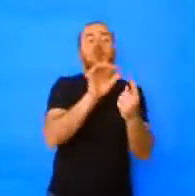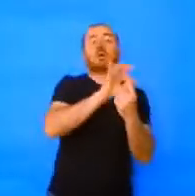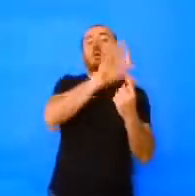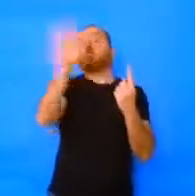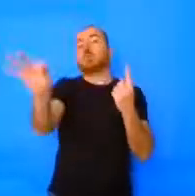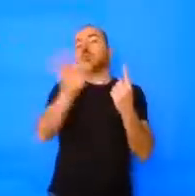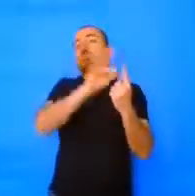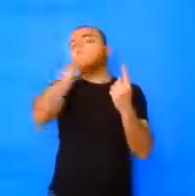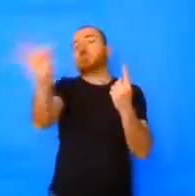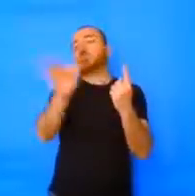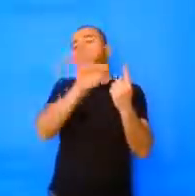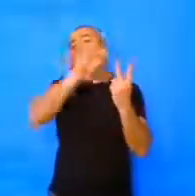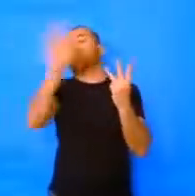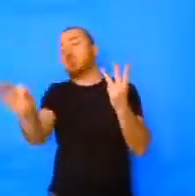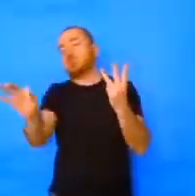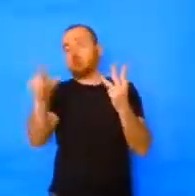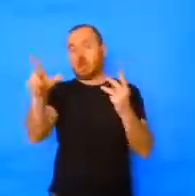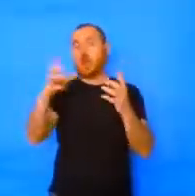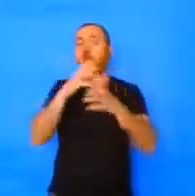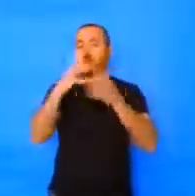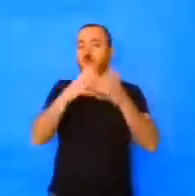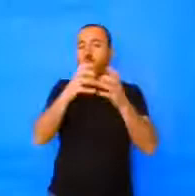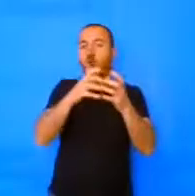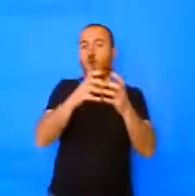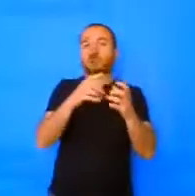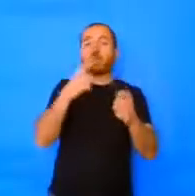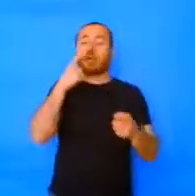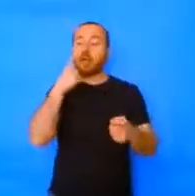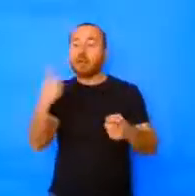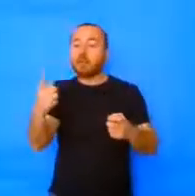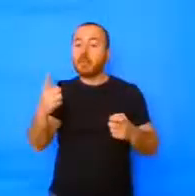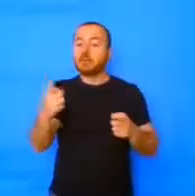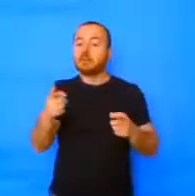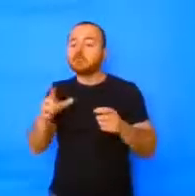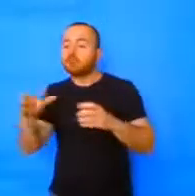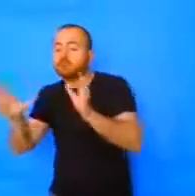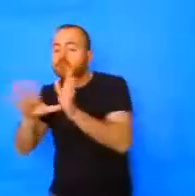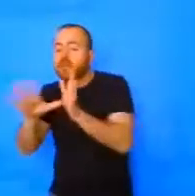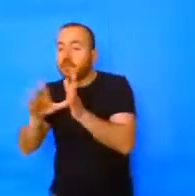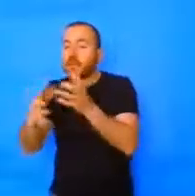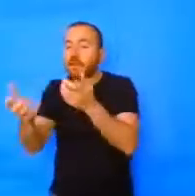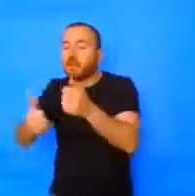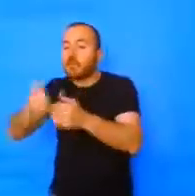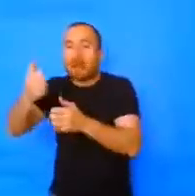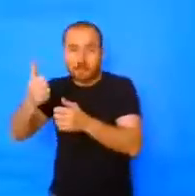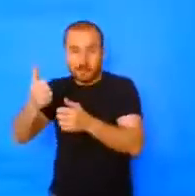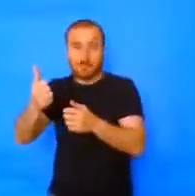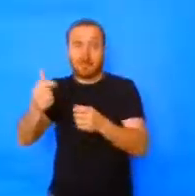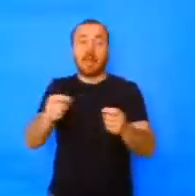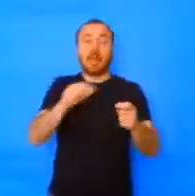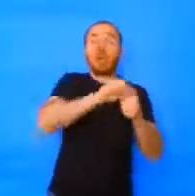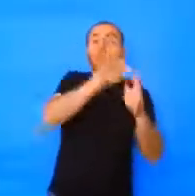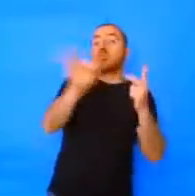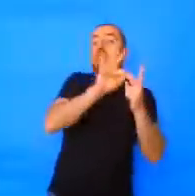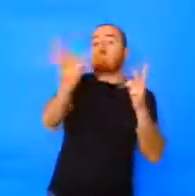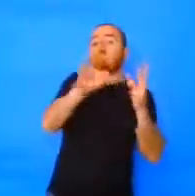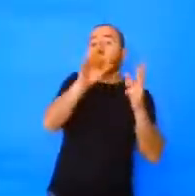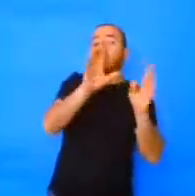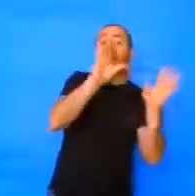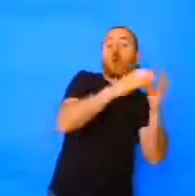para lanzar las bolas, con el tiempo que debe tardar como máximo su minuto, porque no quiera. Ya lanzadas las seis bolas,